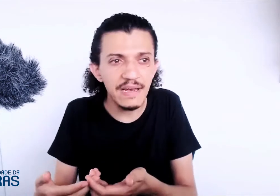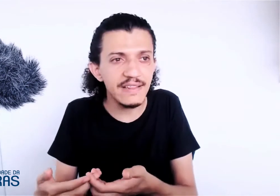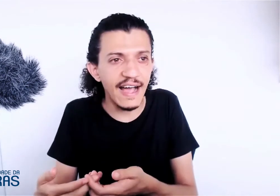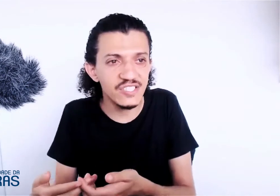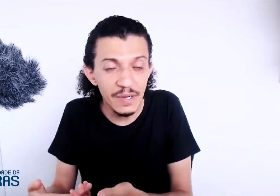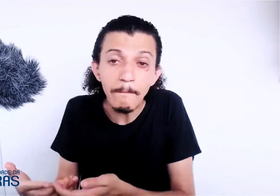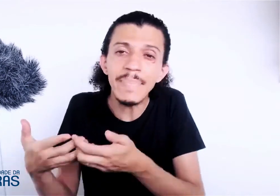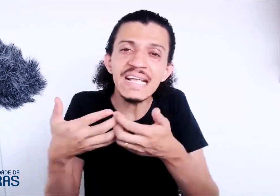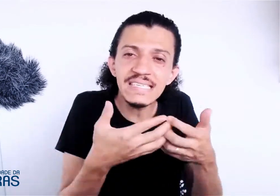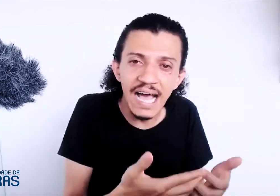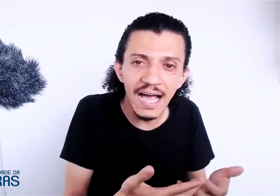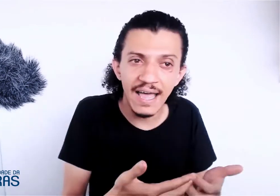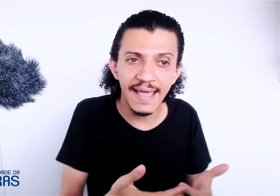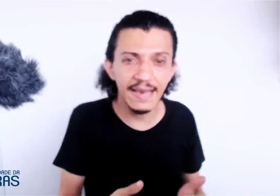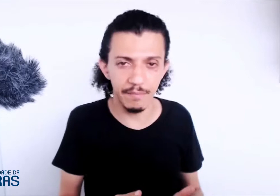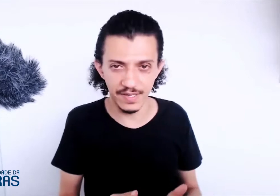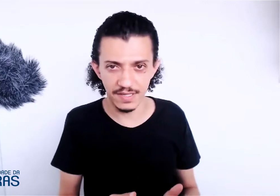habilidade de pensar em Libras?